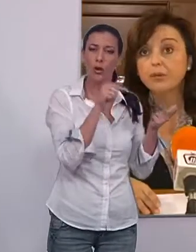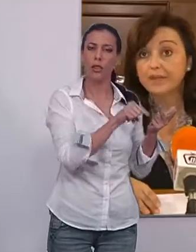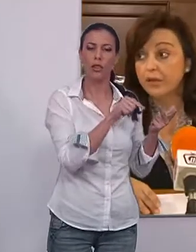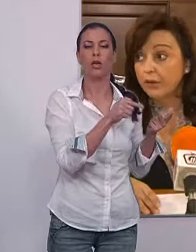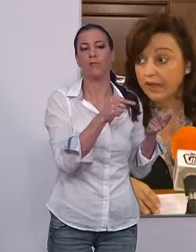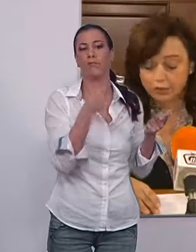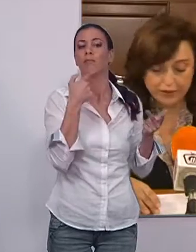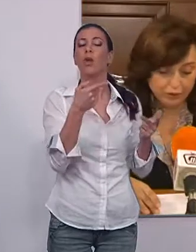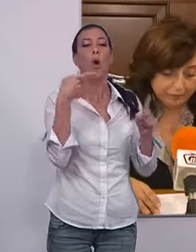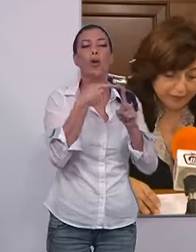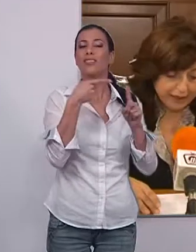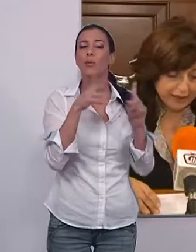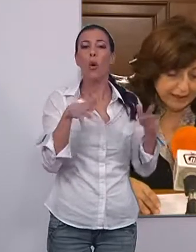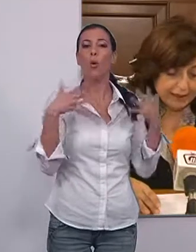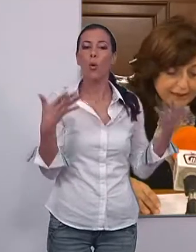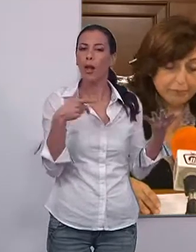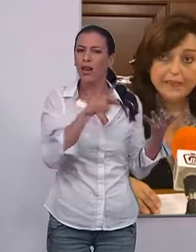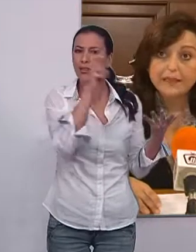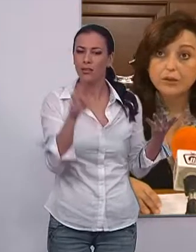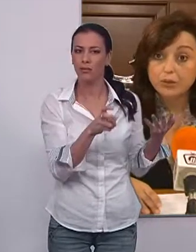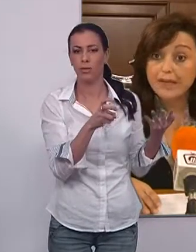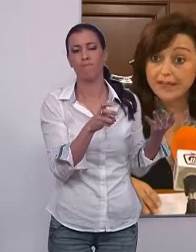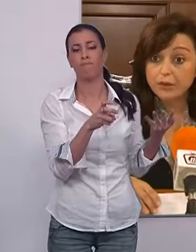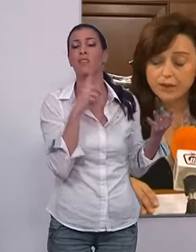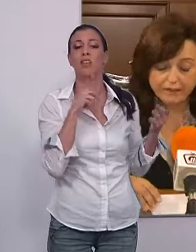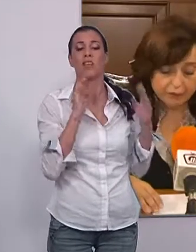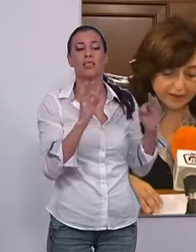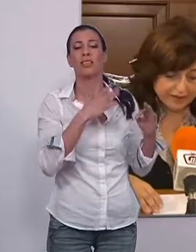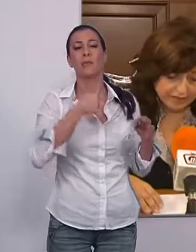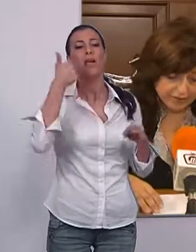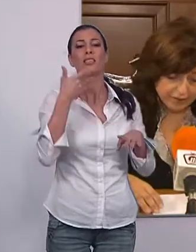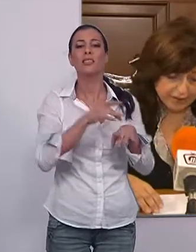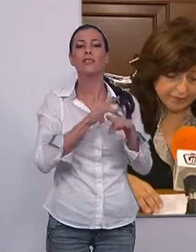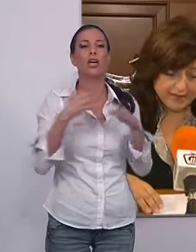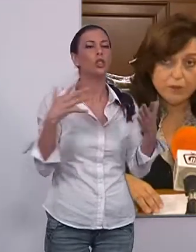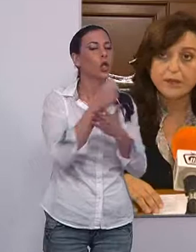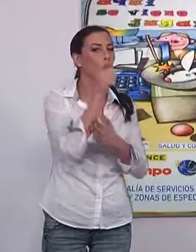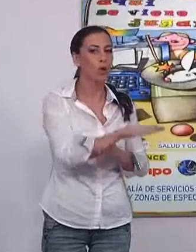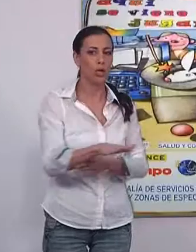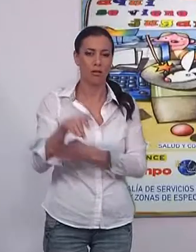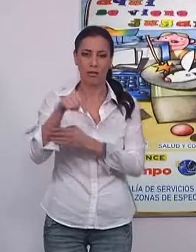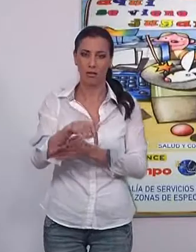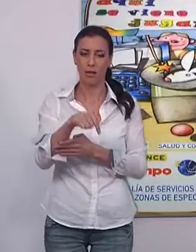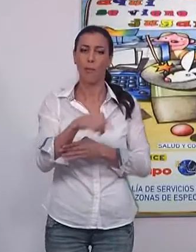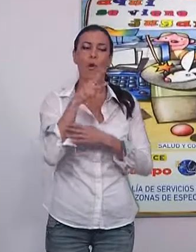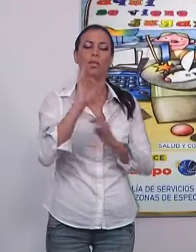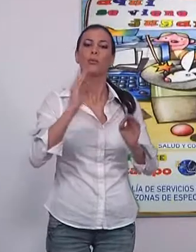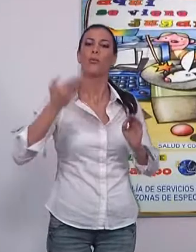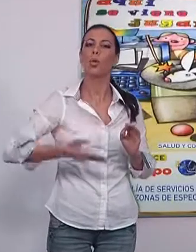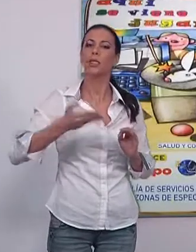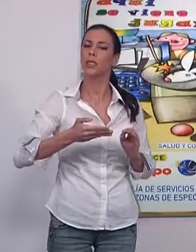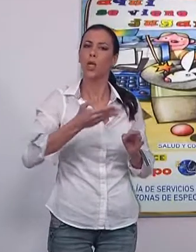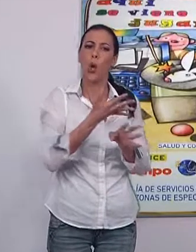Acción Social, ha indicado que el objetivo de esta actividad es sensibilizar a todos los niños del municipio